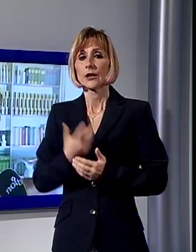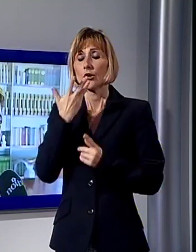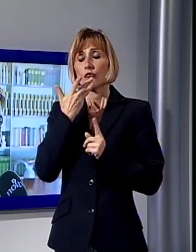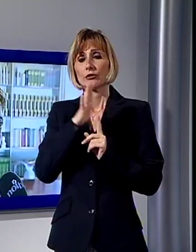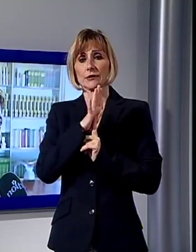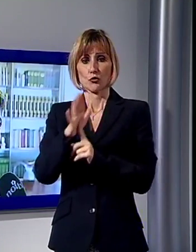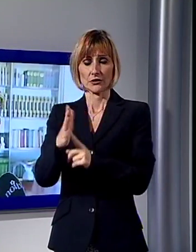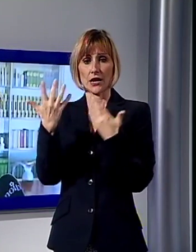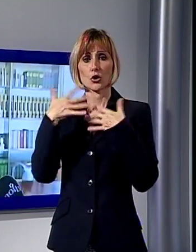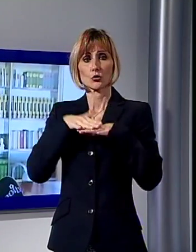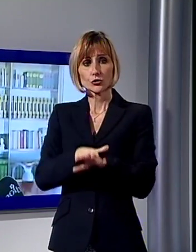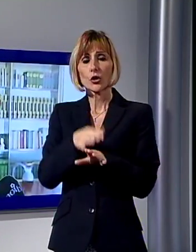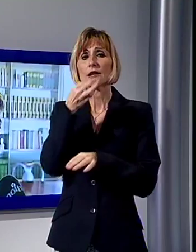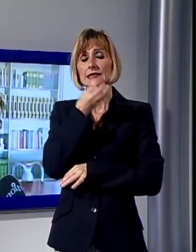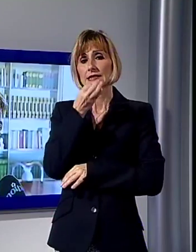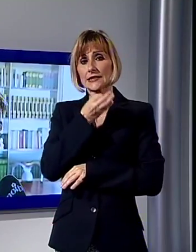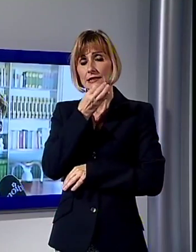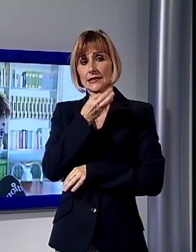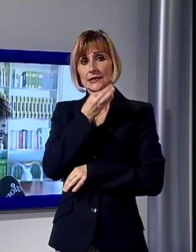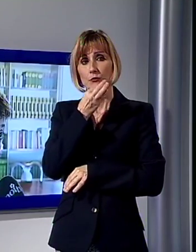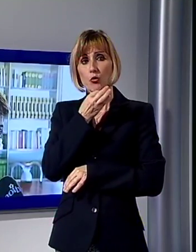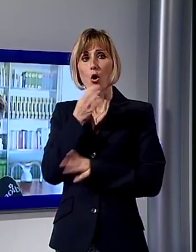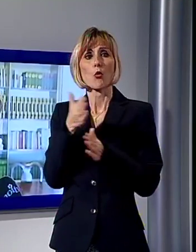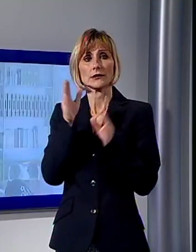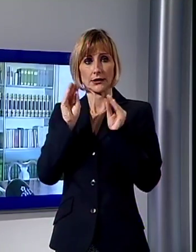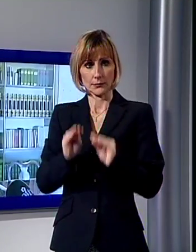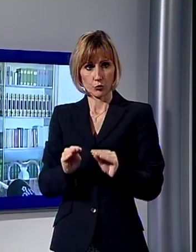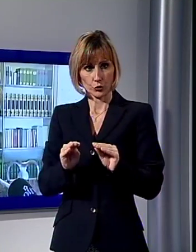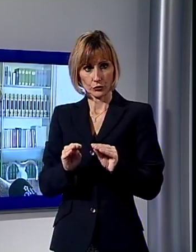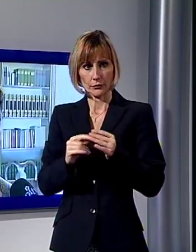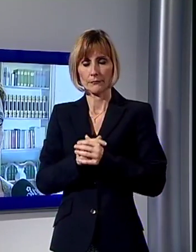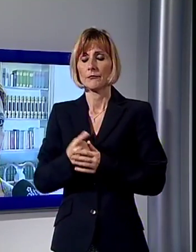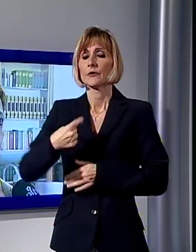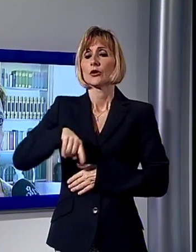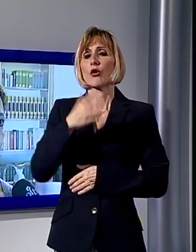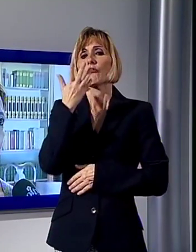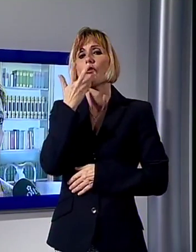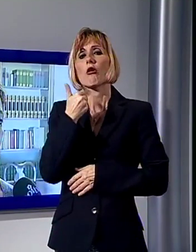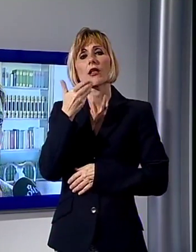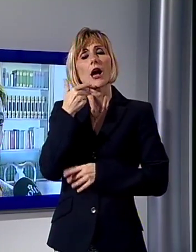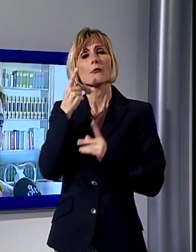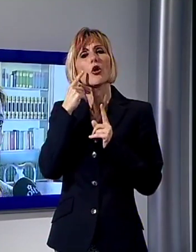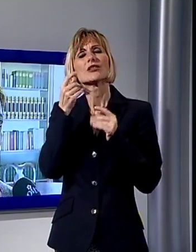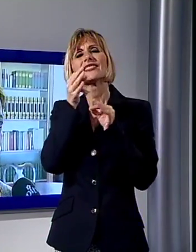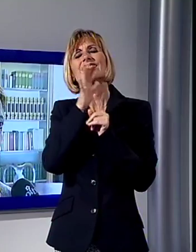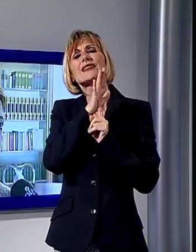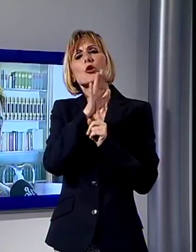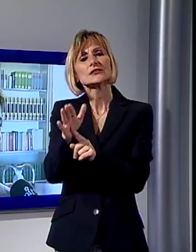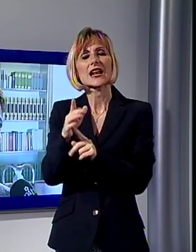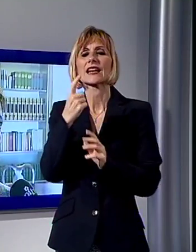l'inclusione è possibile in ogni luogo. Il mito che vogliamo sfatare è che ragazzi con disabilità, le